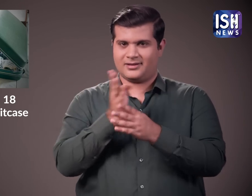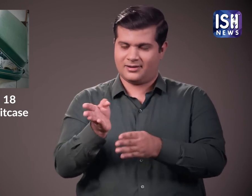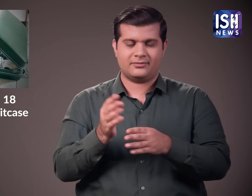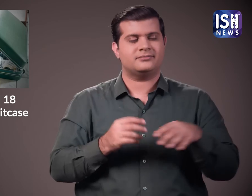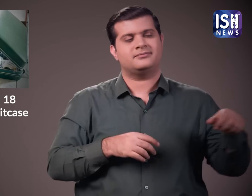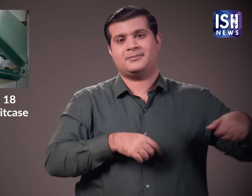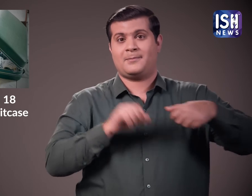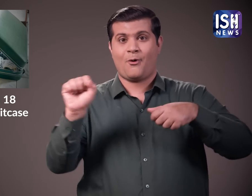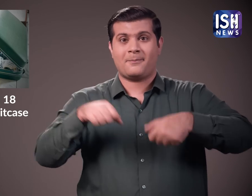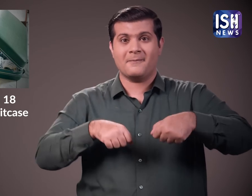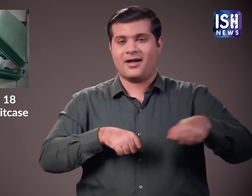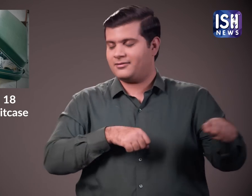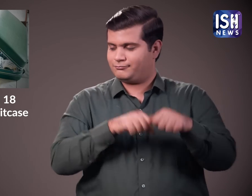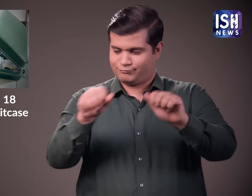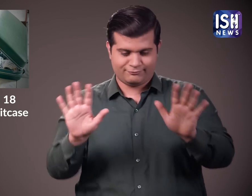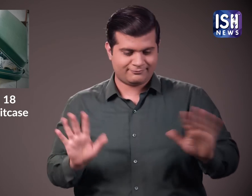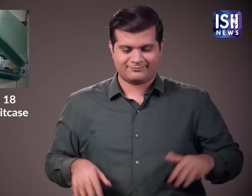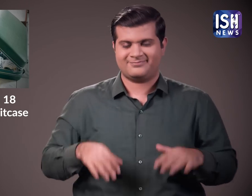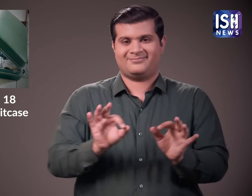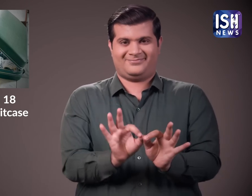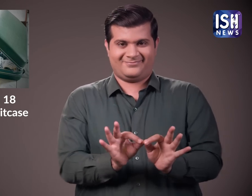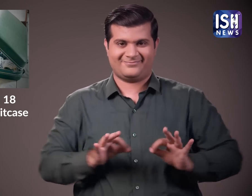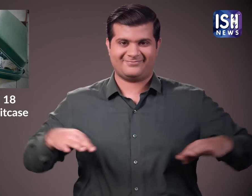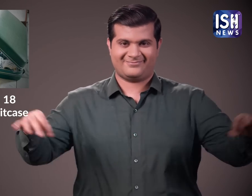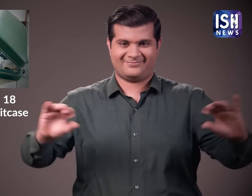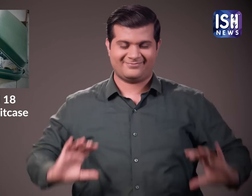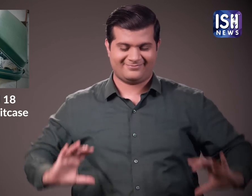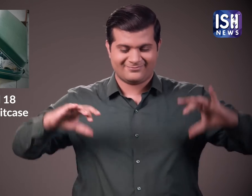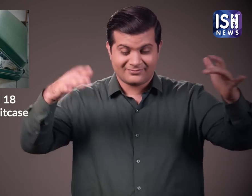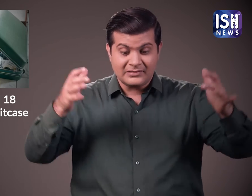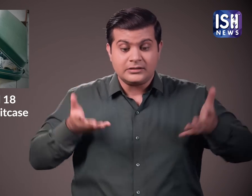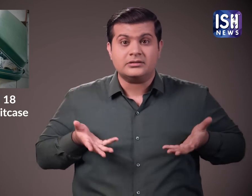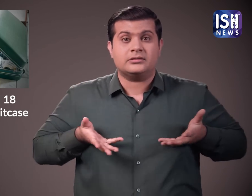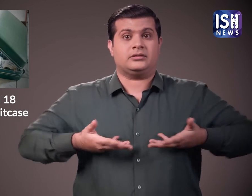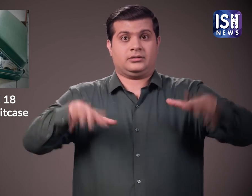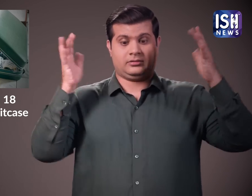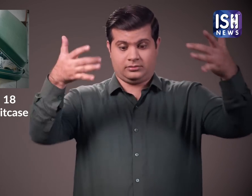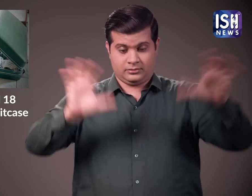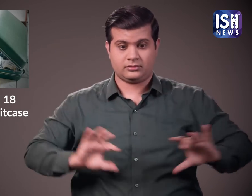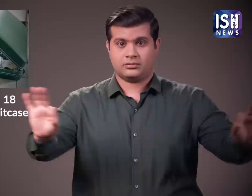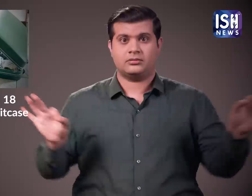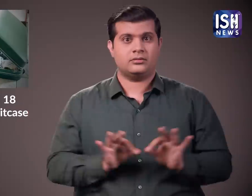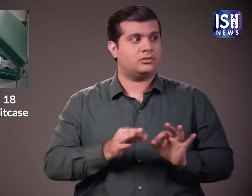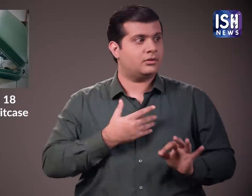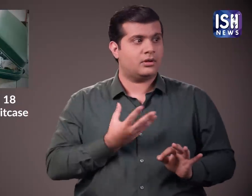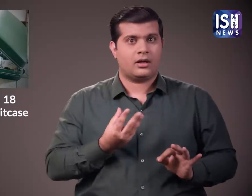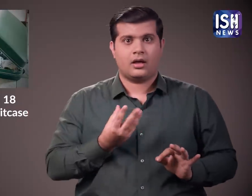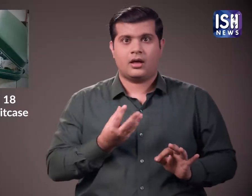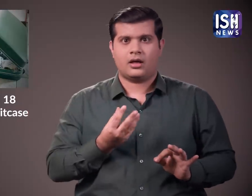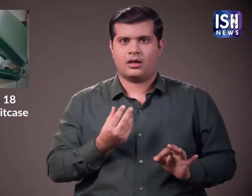बैक खोलने के बाद उसने डर के मारे उसे दूर धकेल दिया। क्या